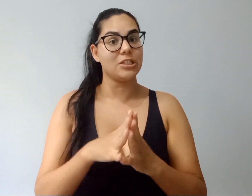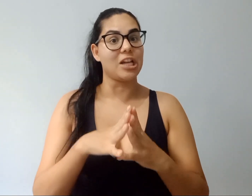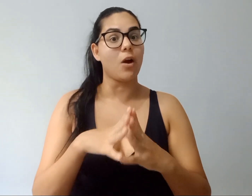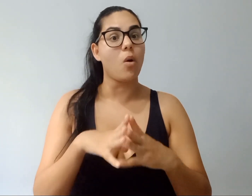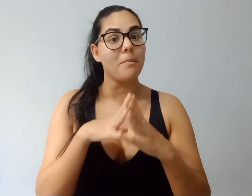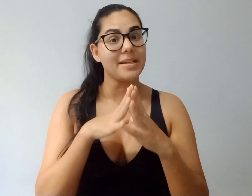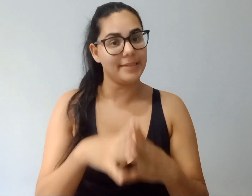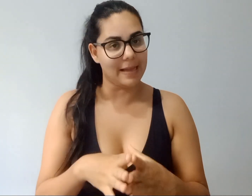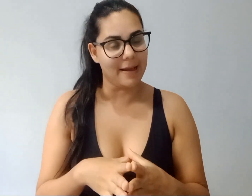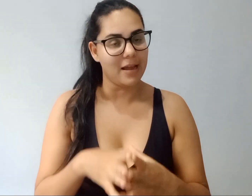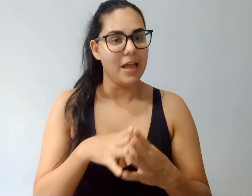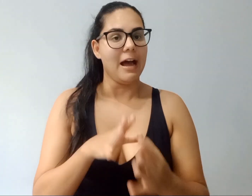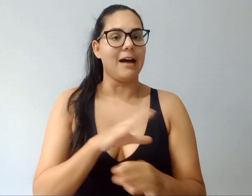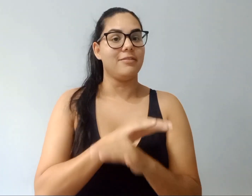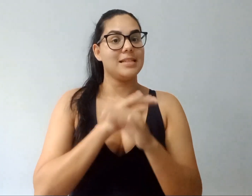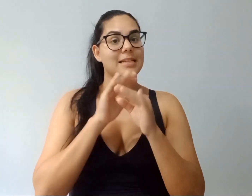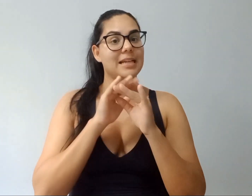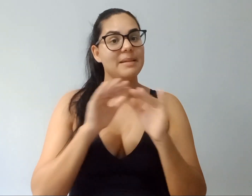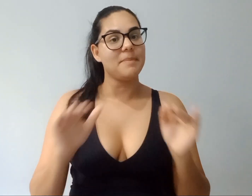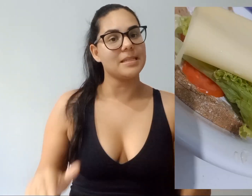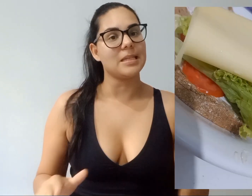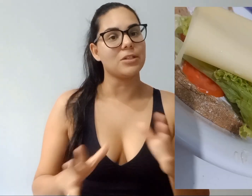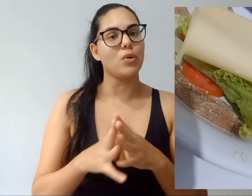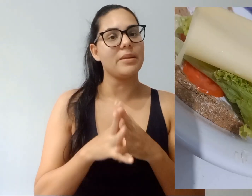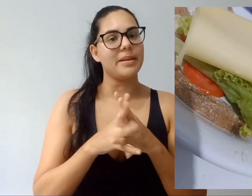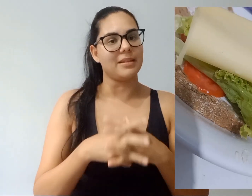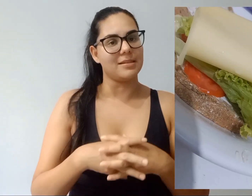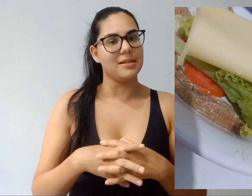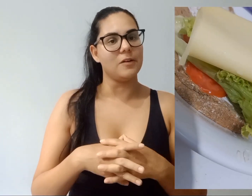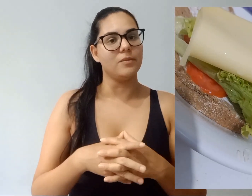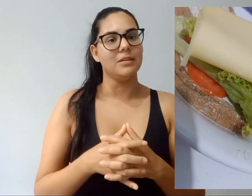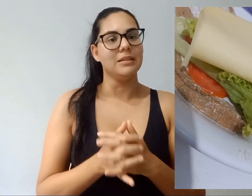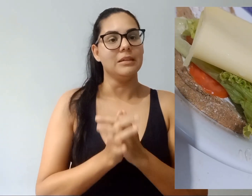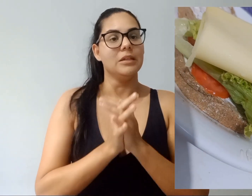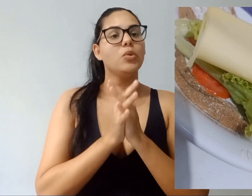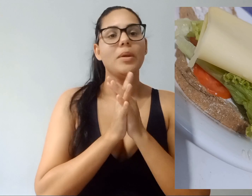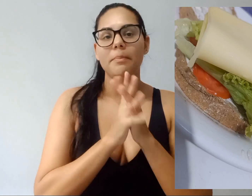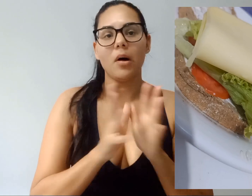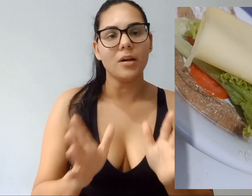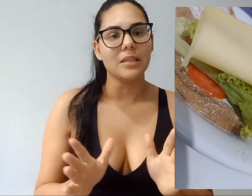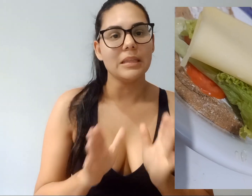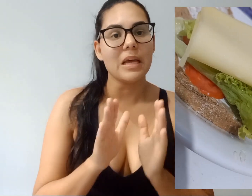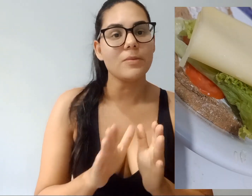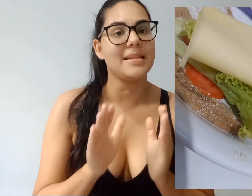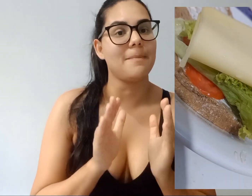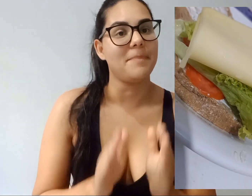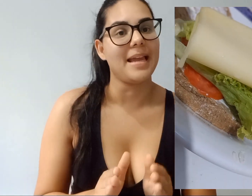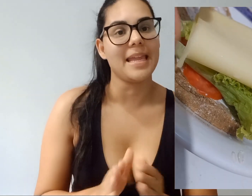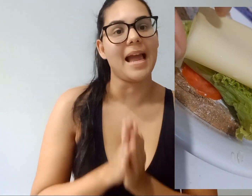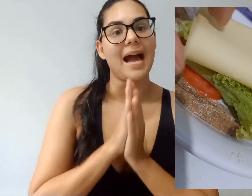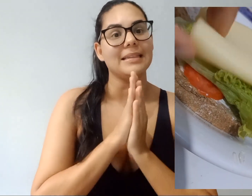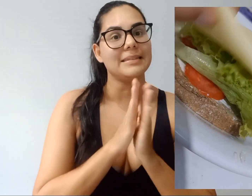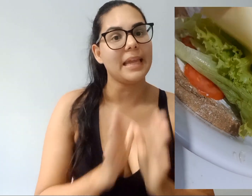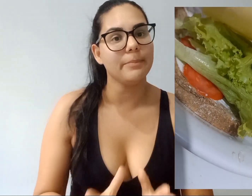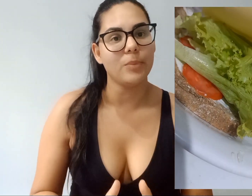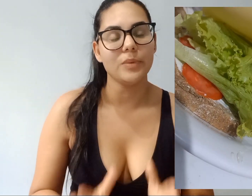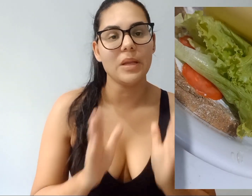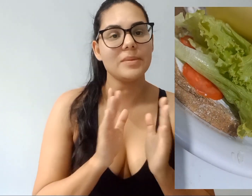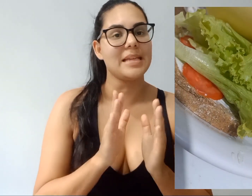já começar a fazer essa limpeza na sua alimentação, não importa, não se apegue a tempo. Não se